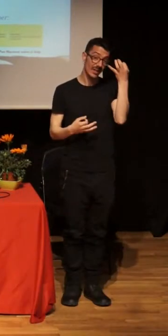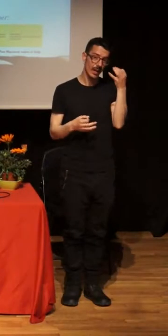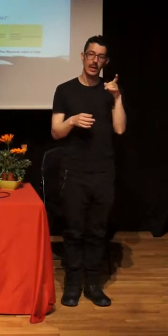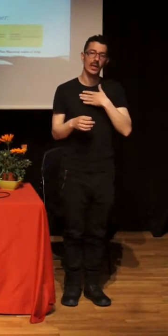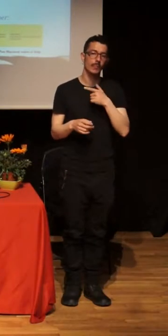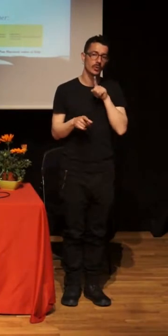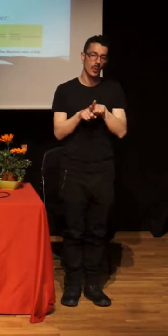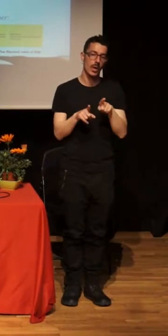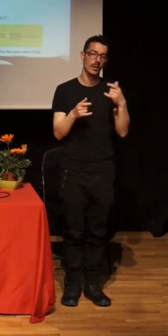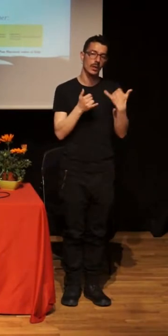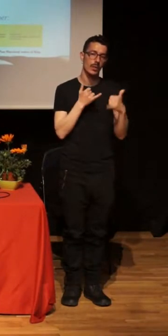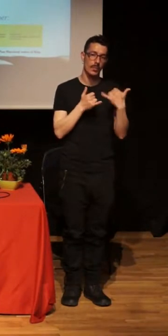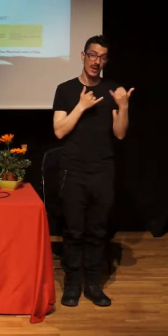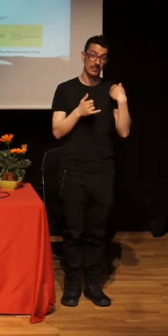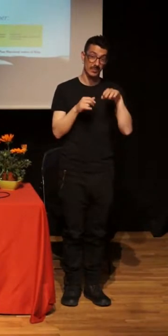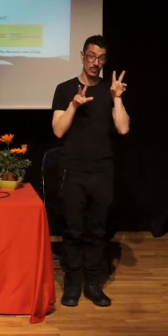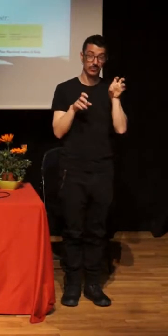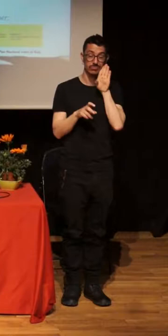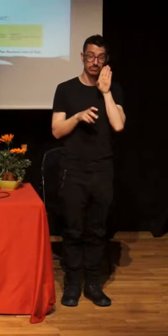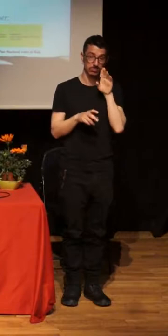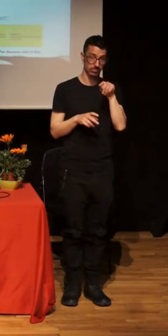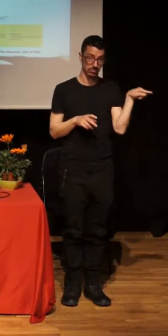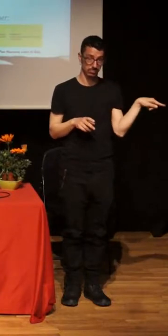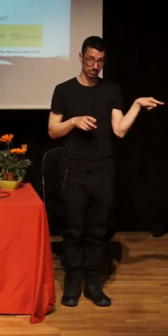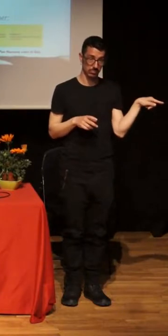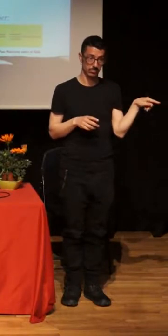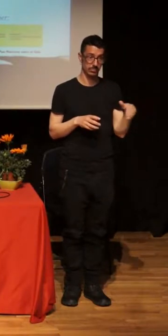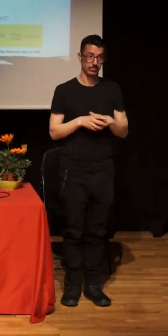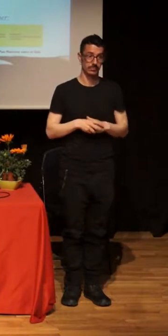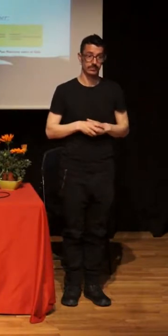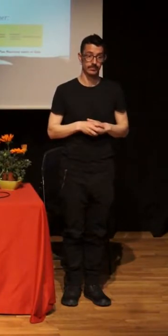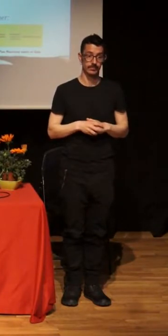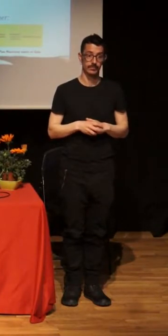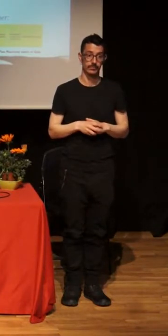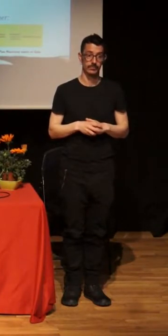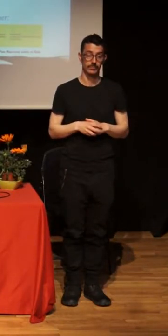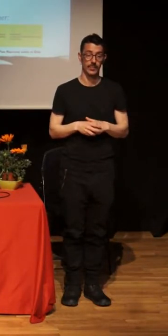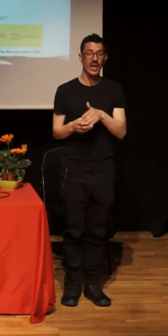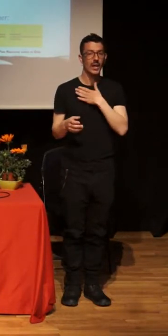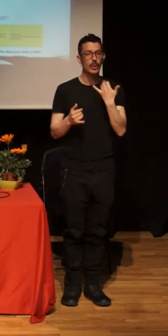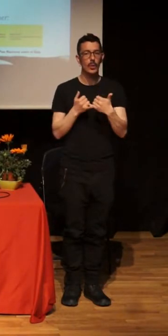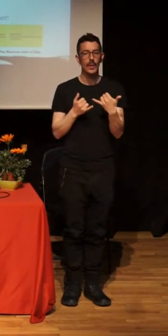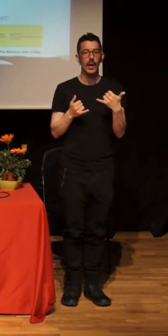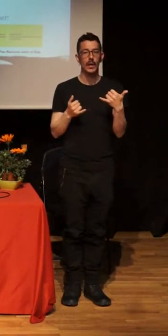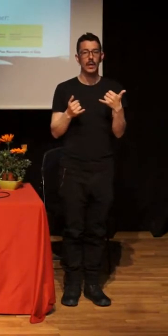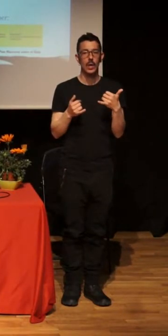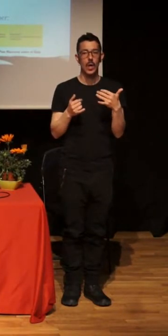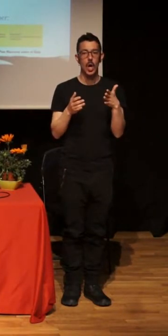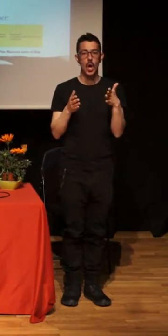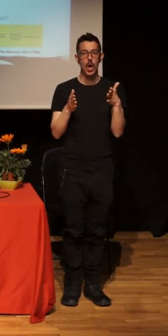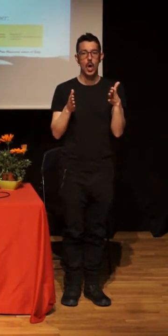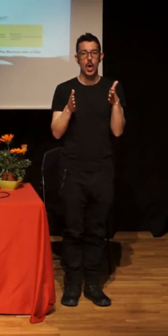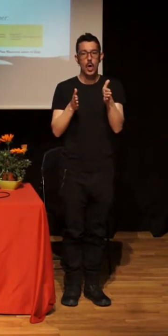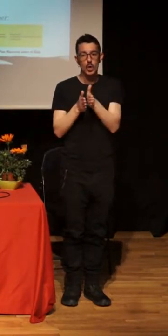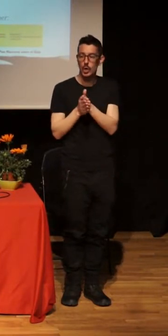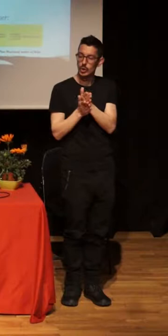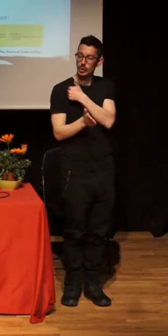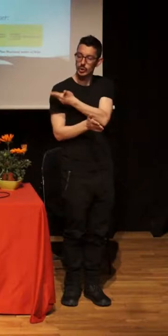friends and friends, because we invited us to be able to able to in